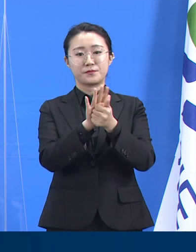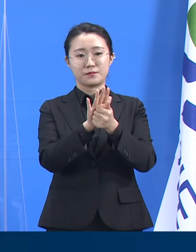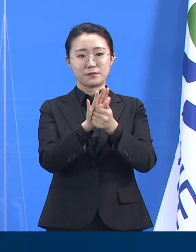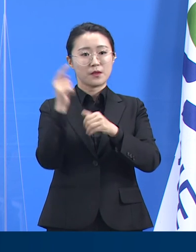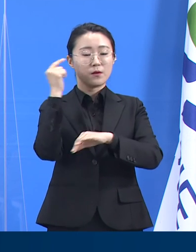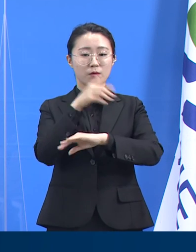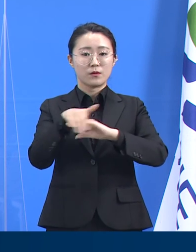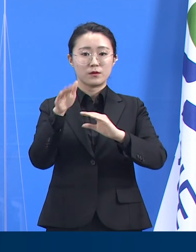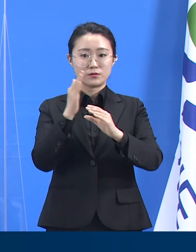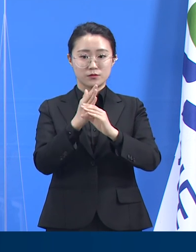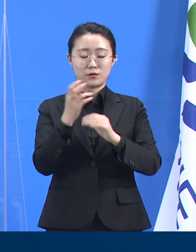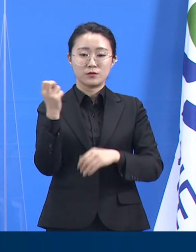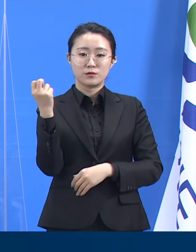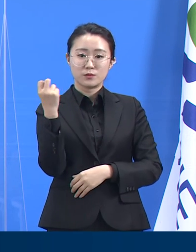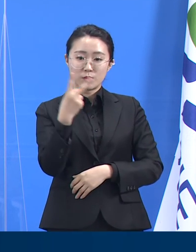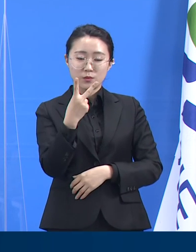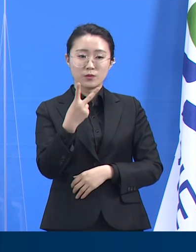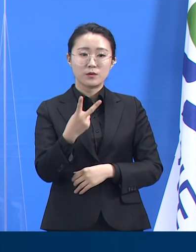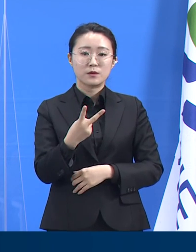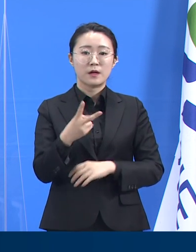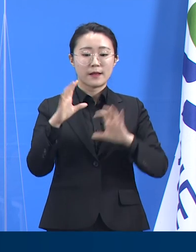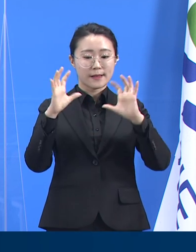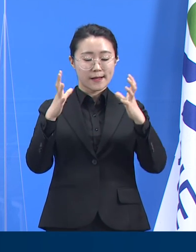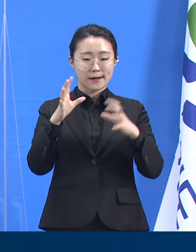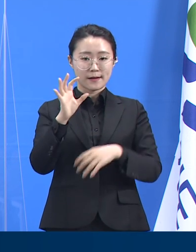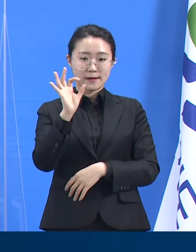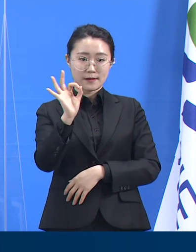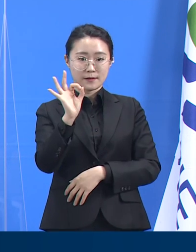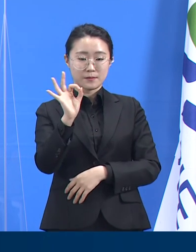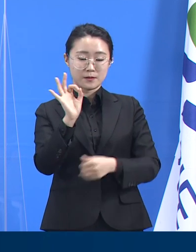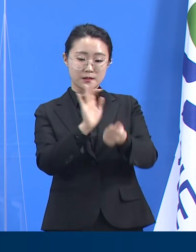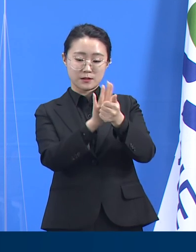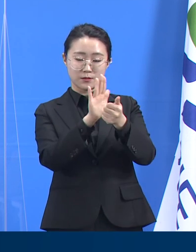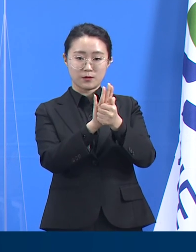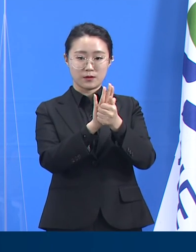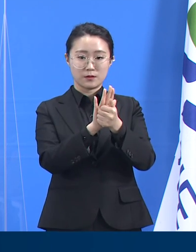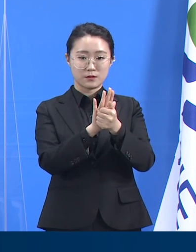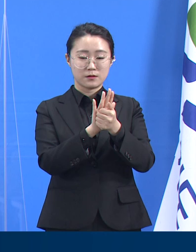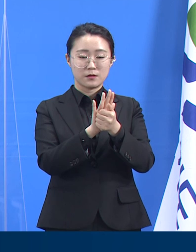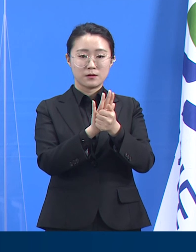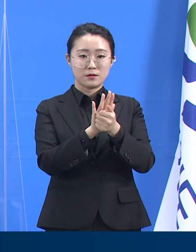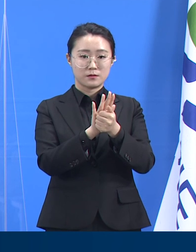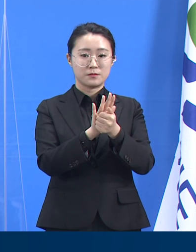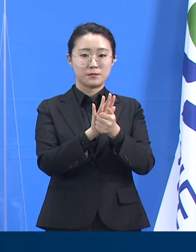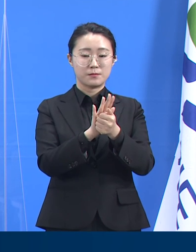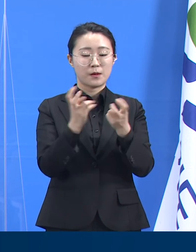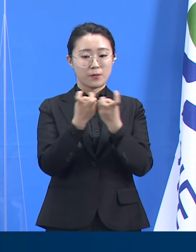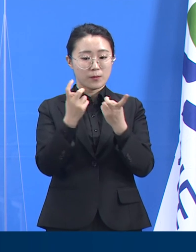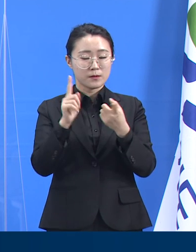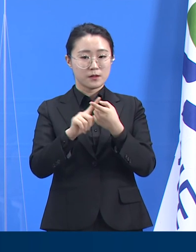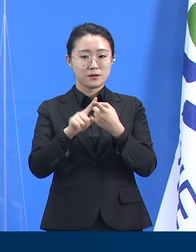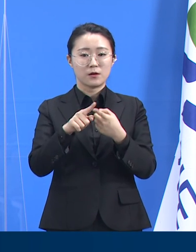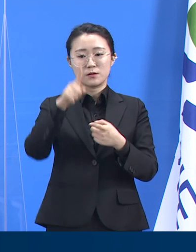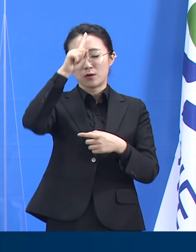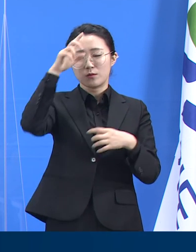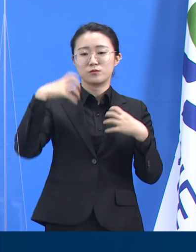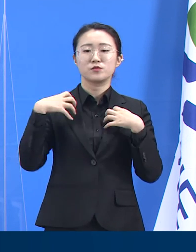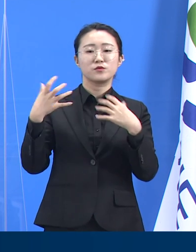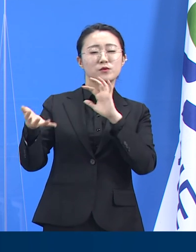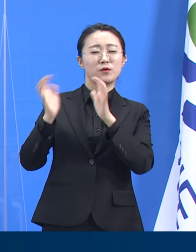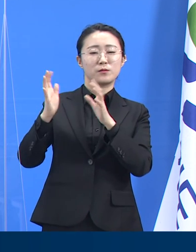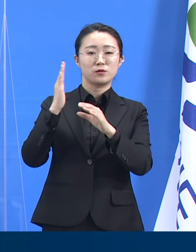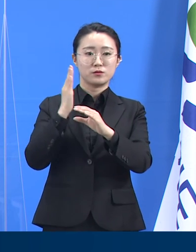국비 추가 지원 등도 정부와 협의 중입니다. 더불어 지난 8일엔 치과